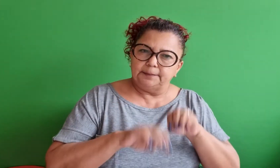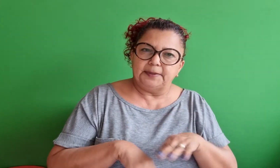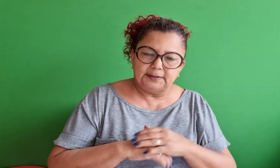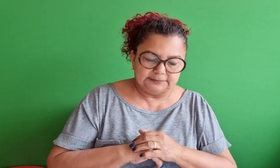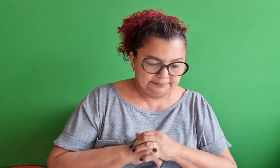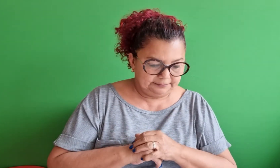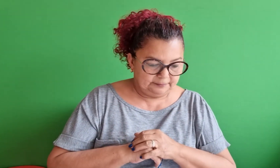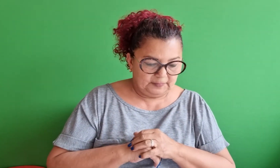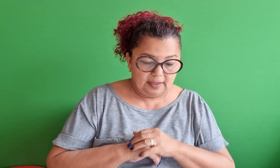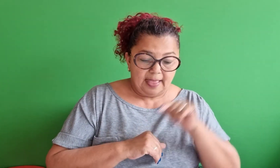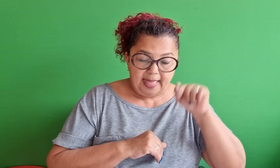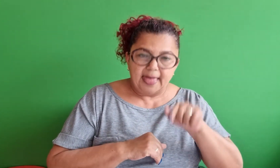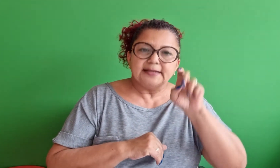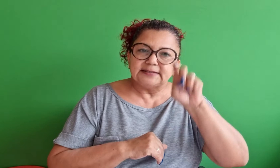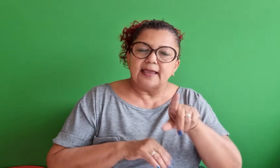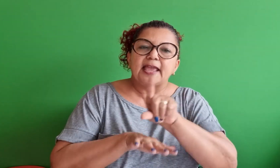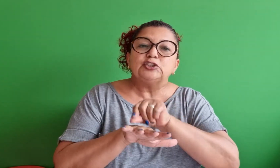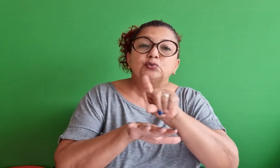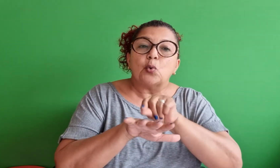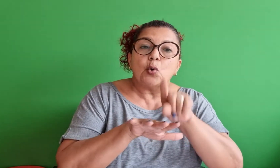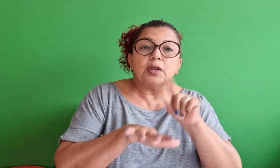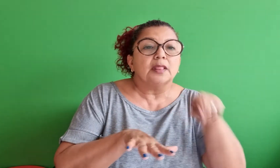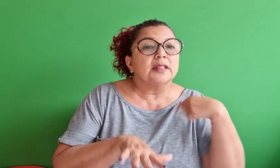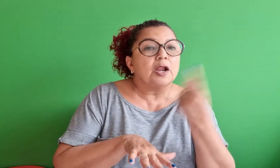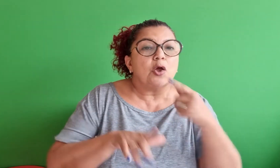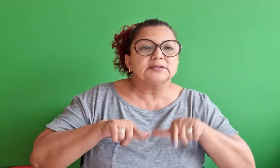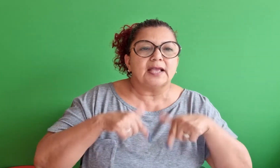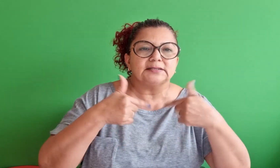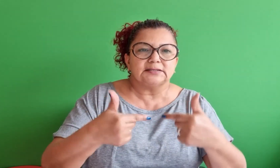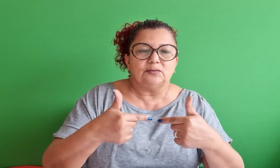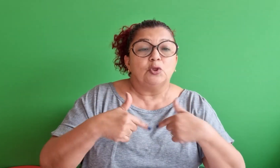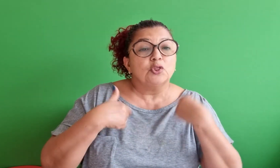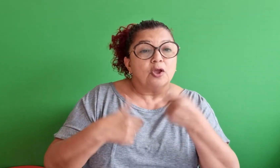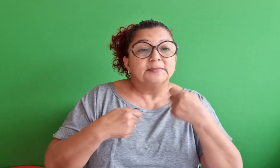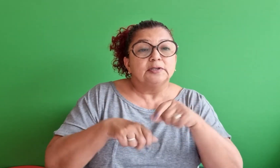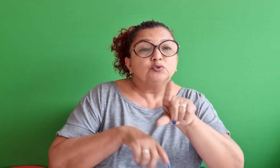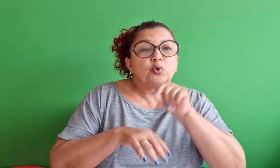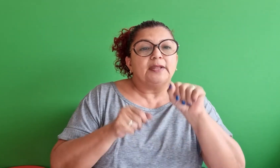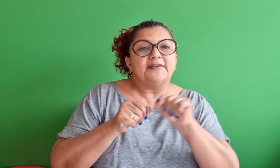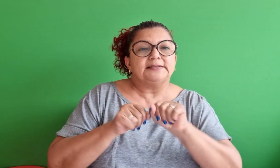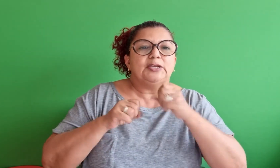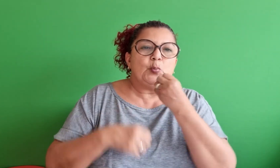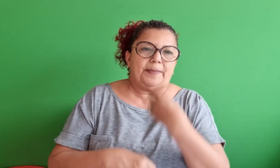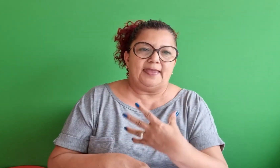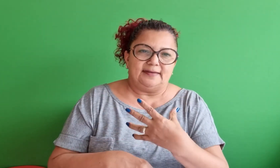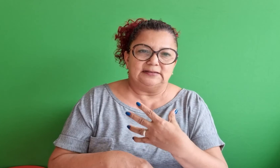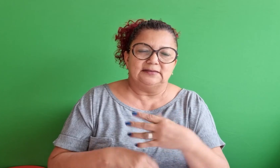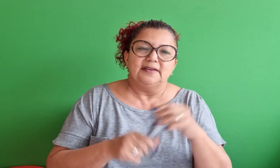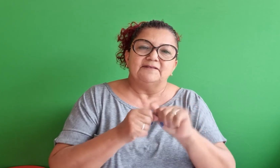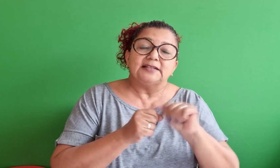responder as nossas escolhas e as nossas ações fazendo